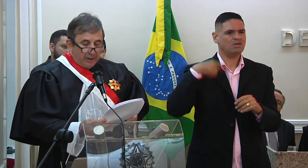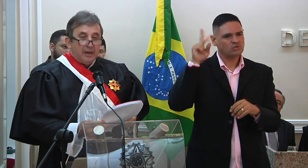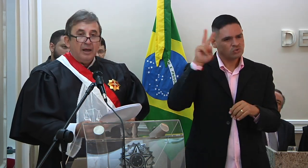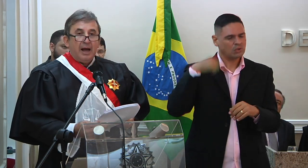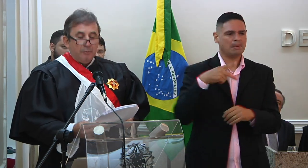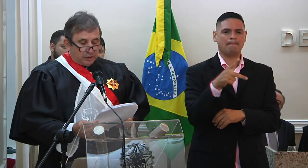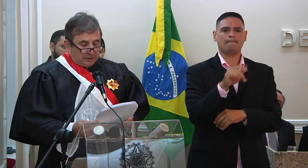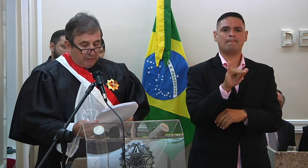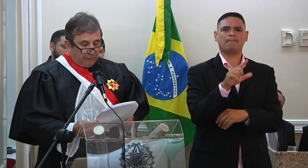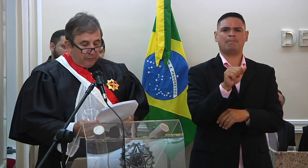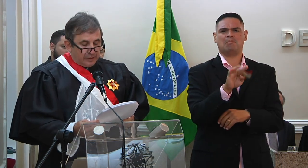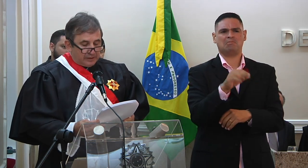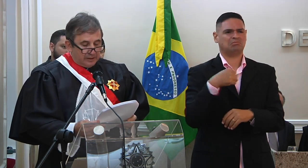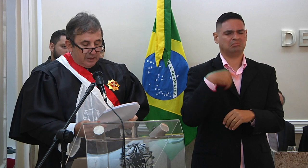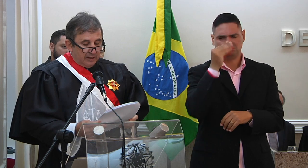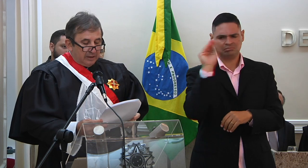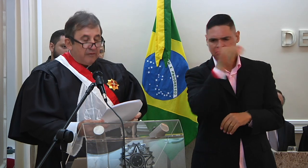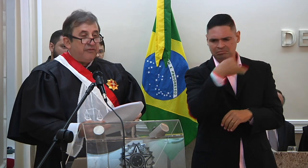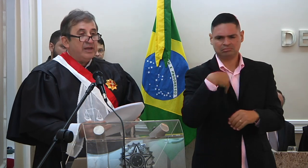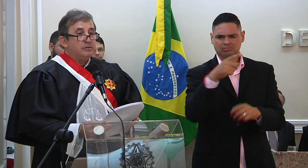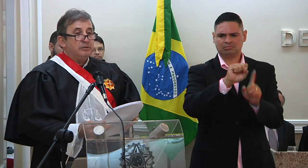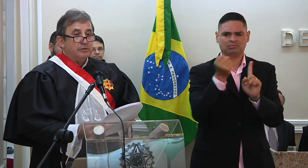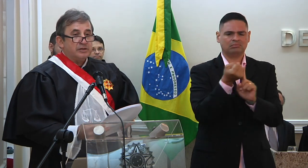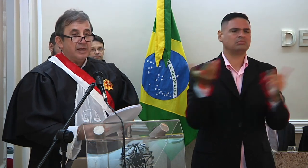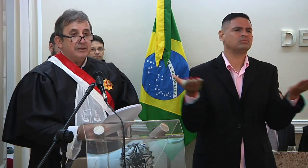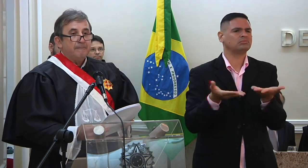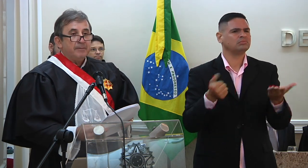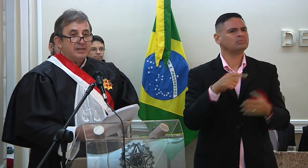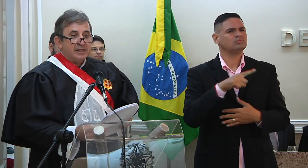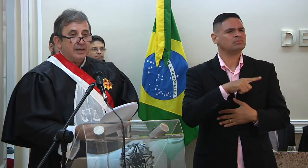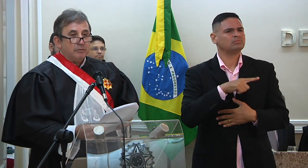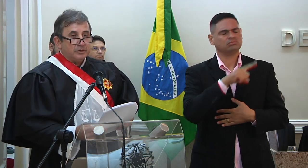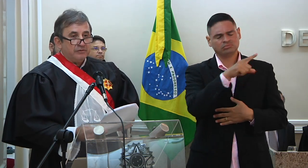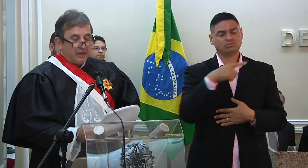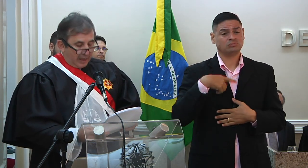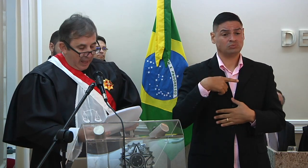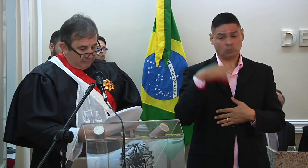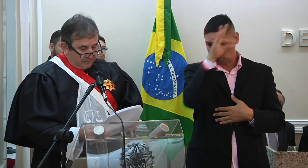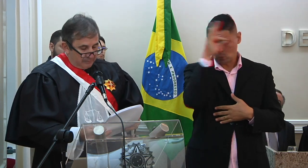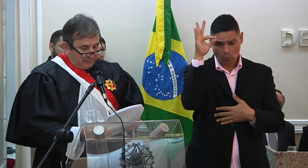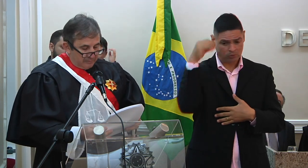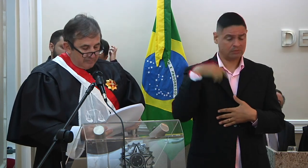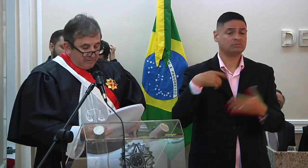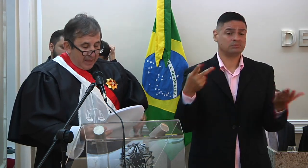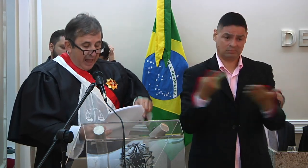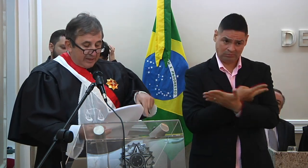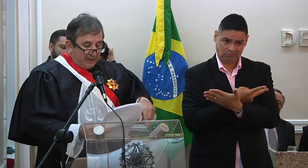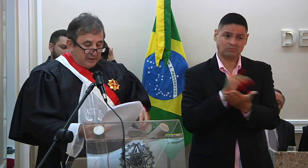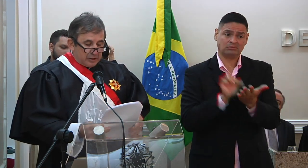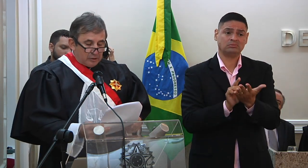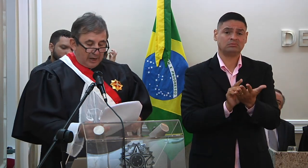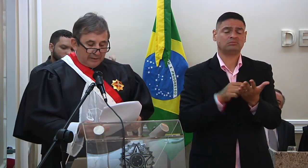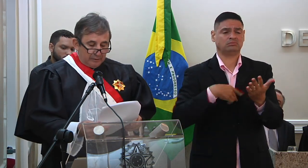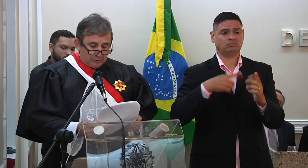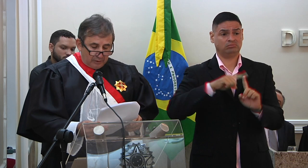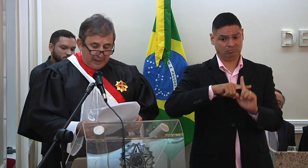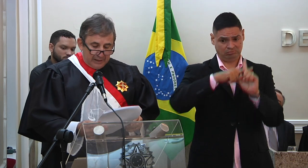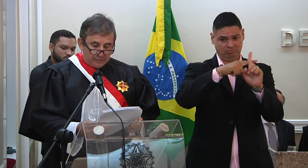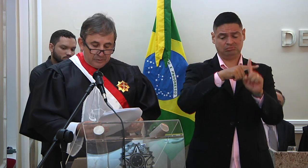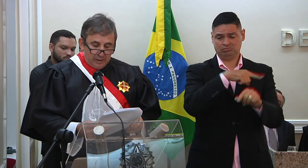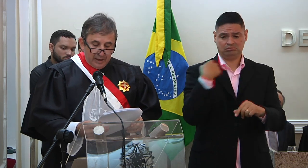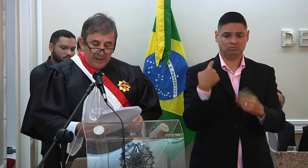sem ouvir a multidão enfurecida que fez um inocente ser crucificado. É aqui, neste